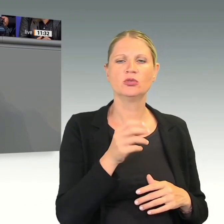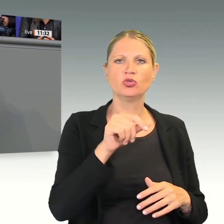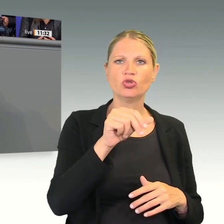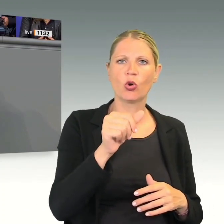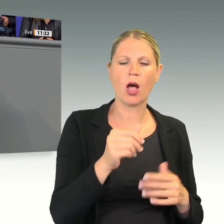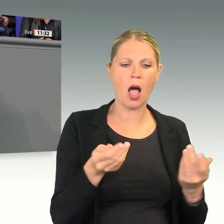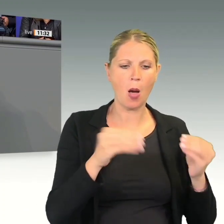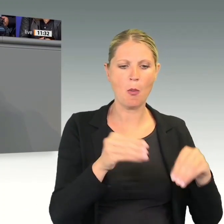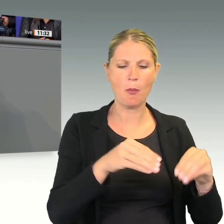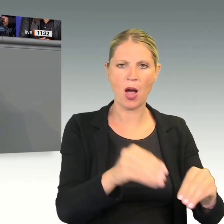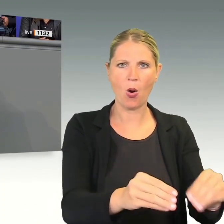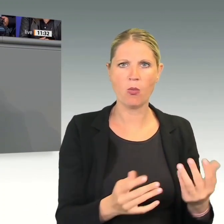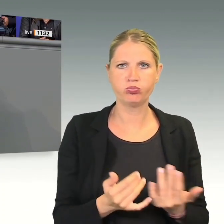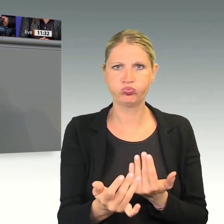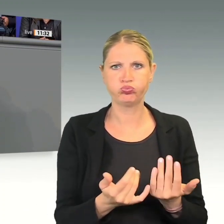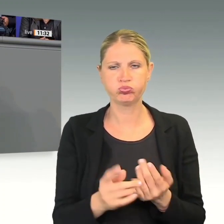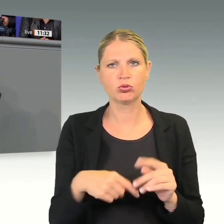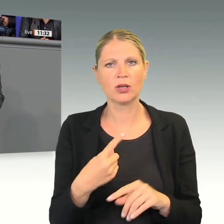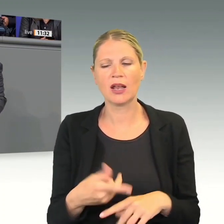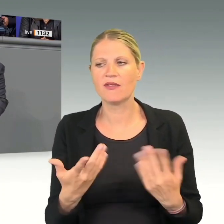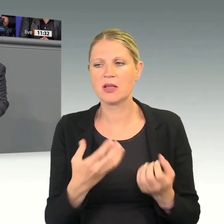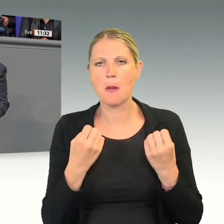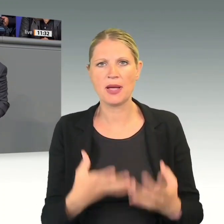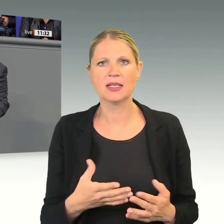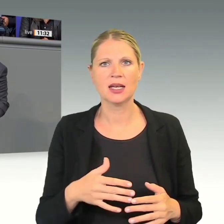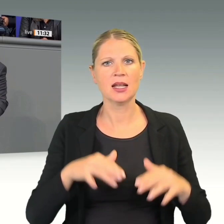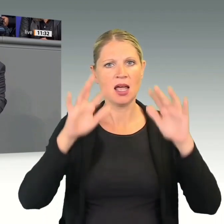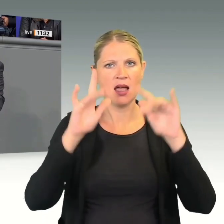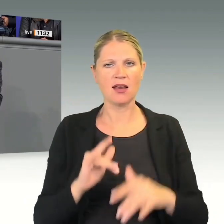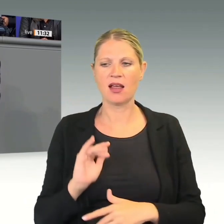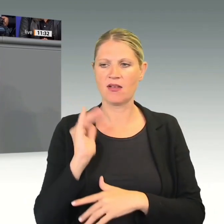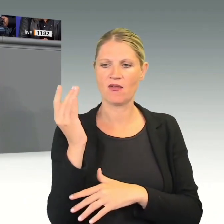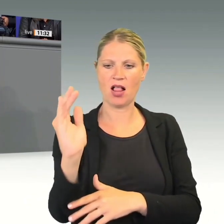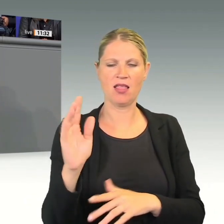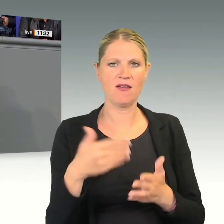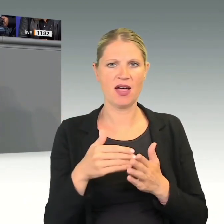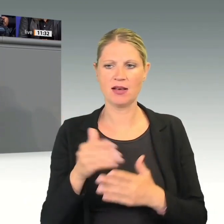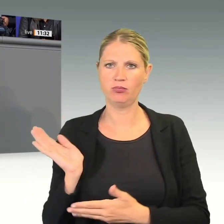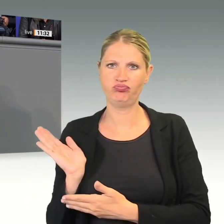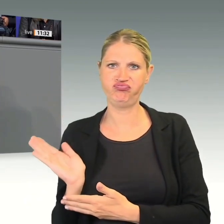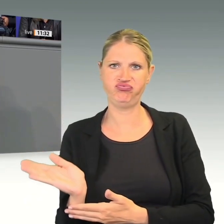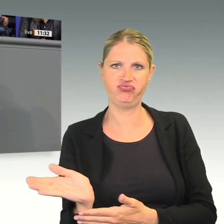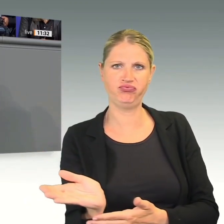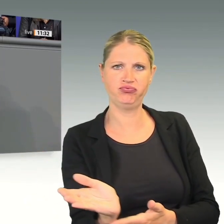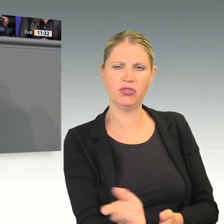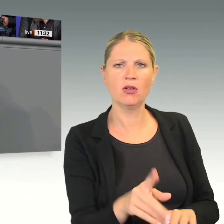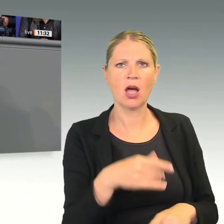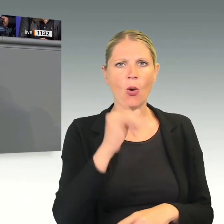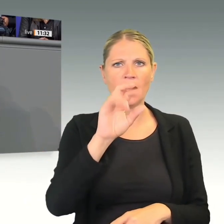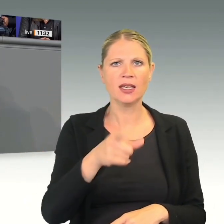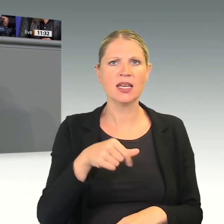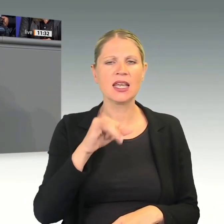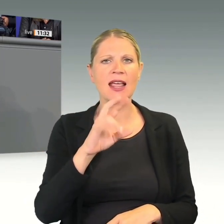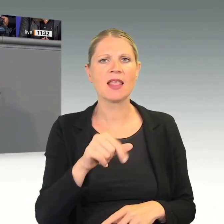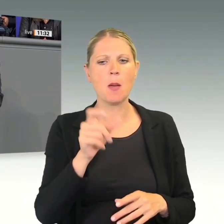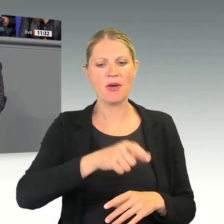Regenwaldes und Verdrängungskonflikte mit den indigenen Bevölkerung. Das erzeugte CO2 pro geschlachteten